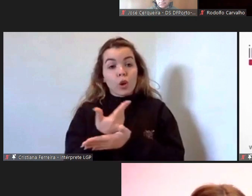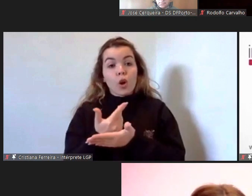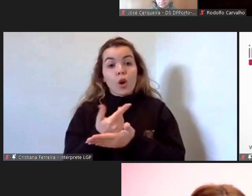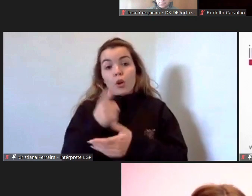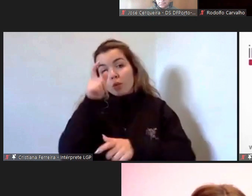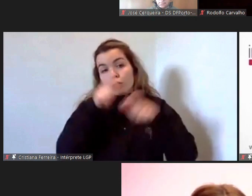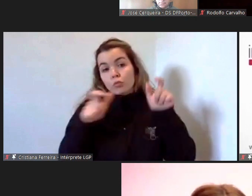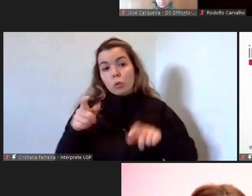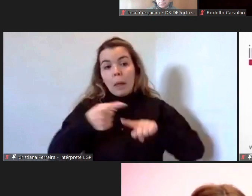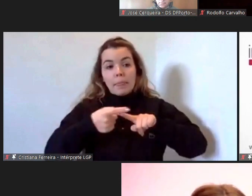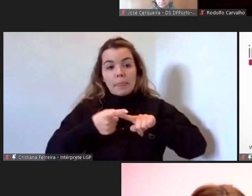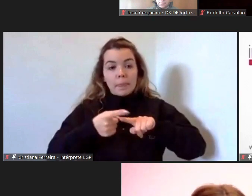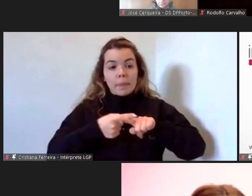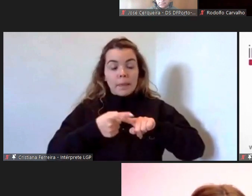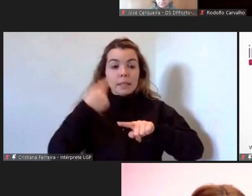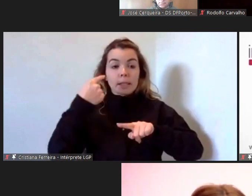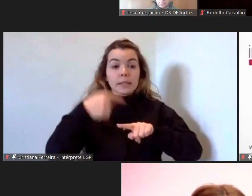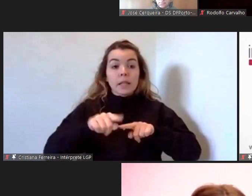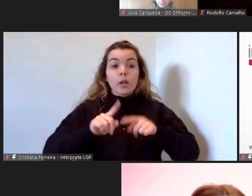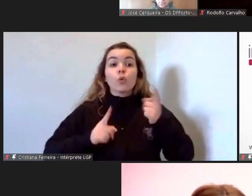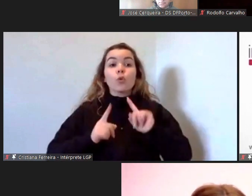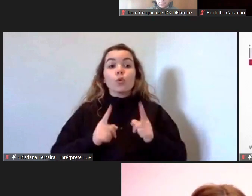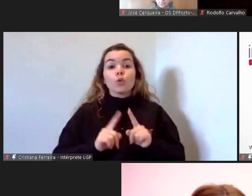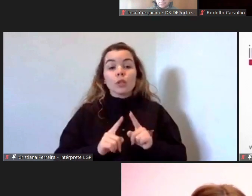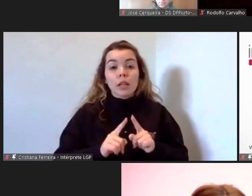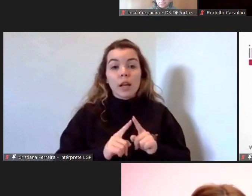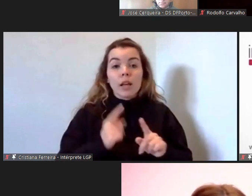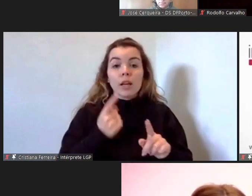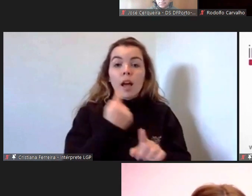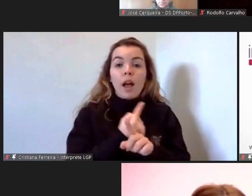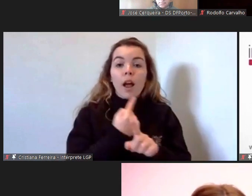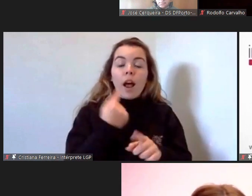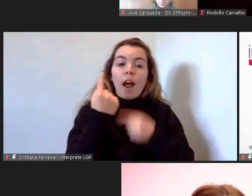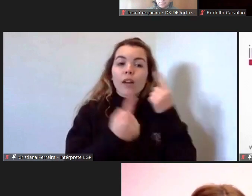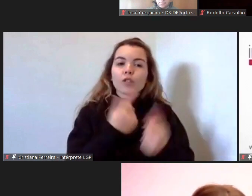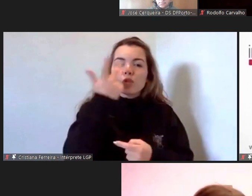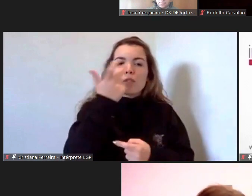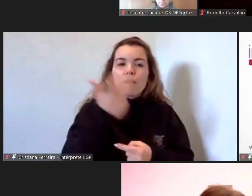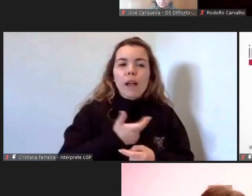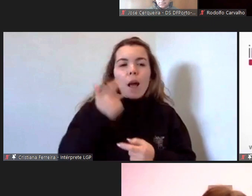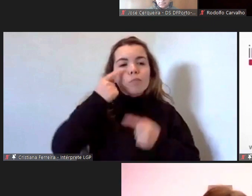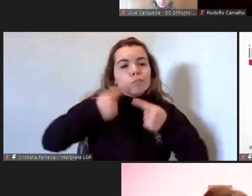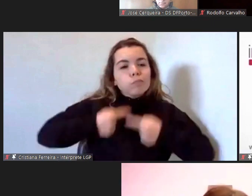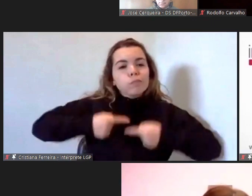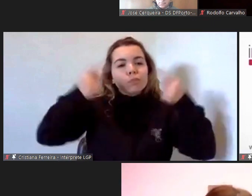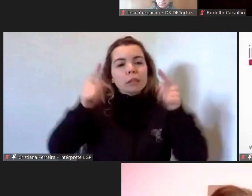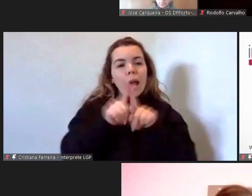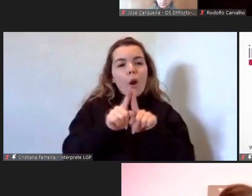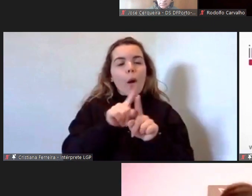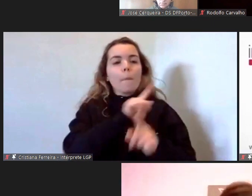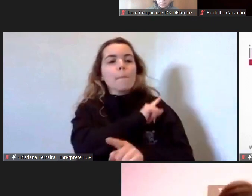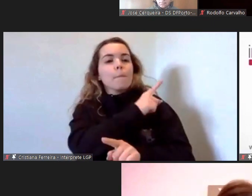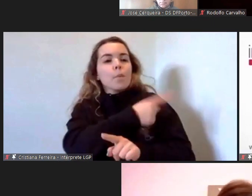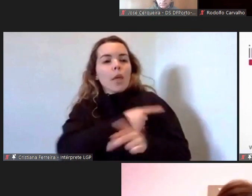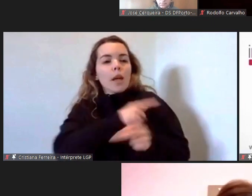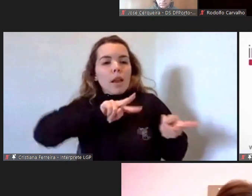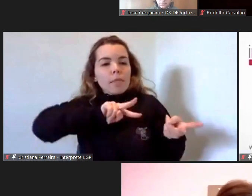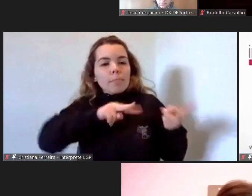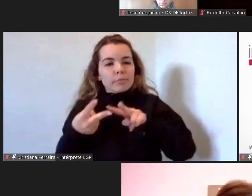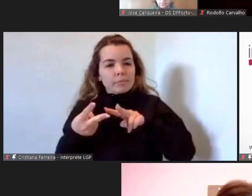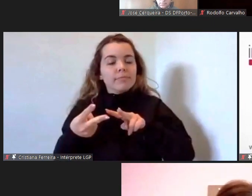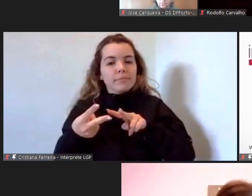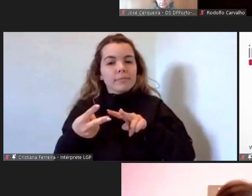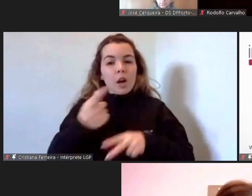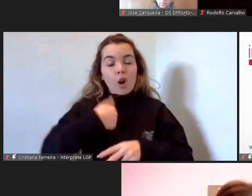interesse é de que a vulnerabilidade se transforma em fortaleza é de que podemos realmente capacitar